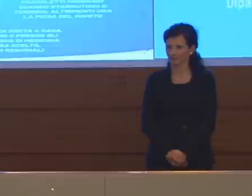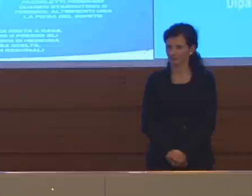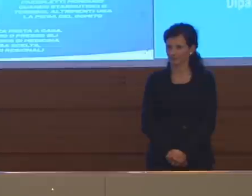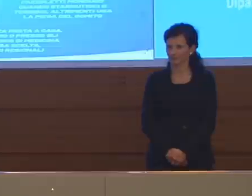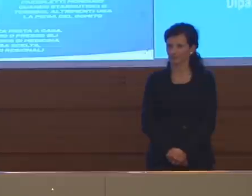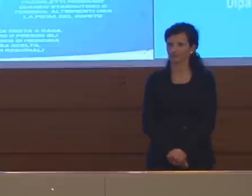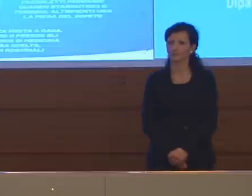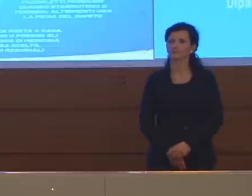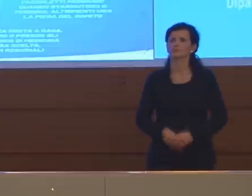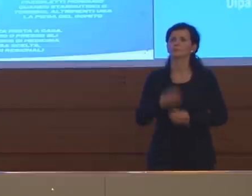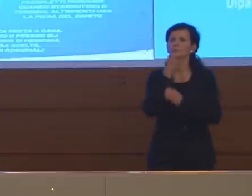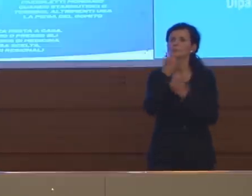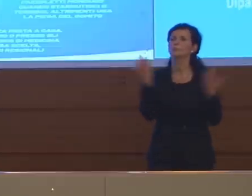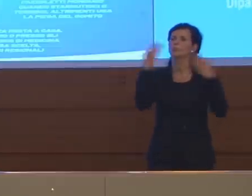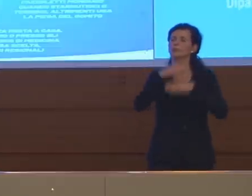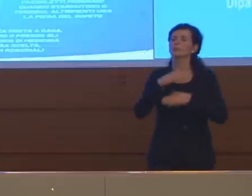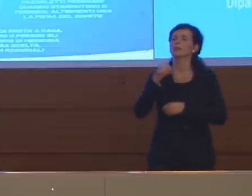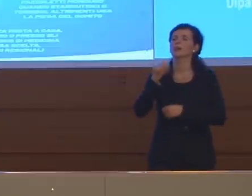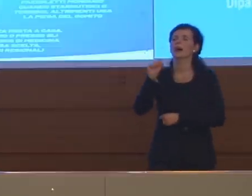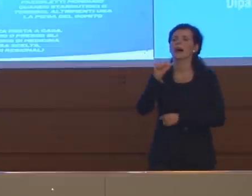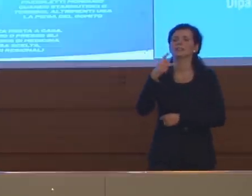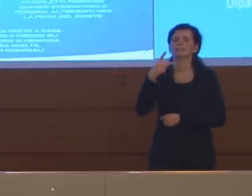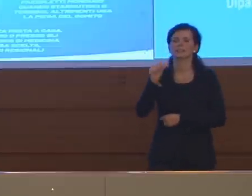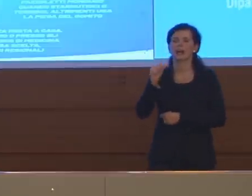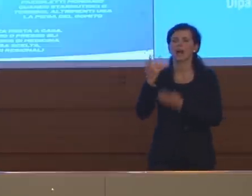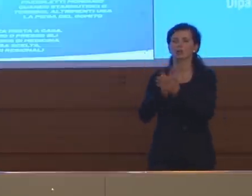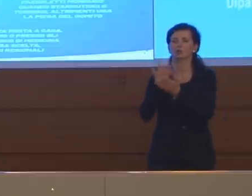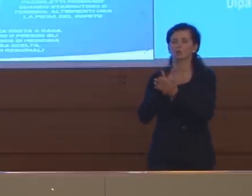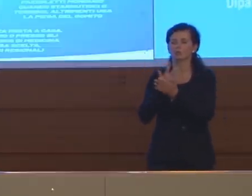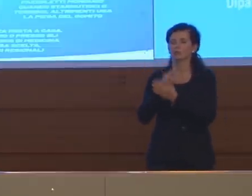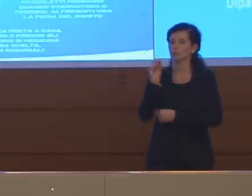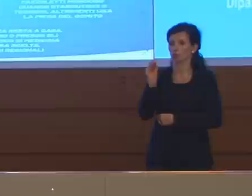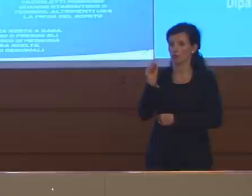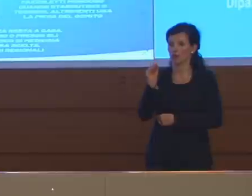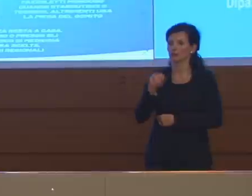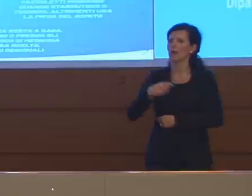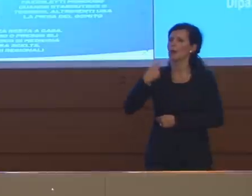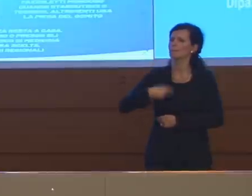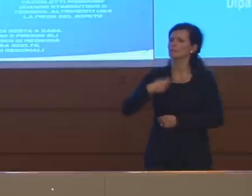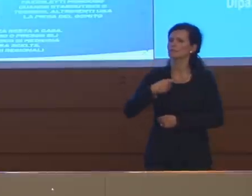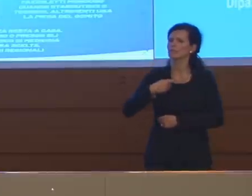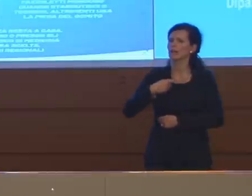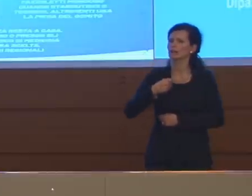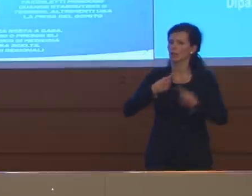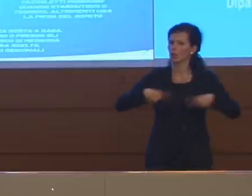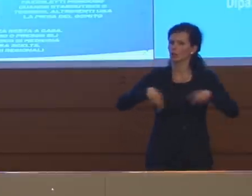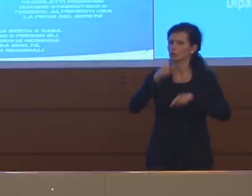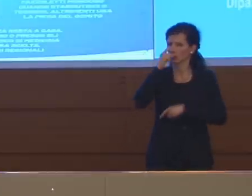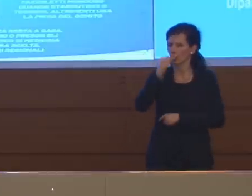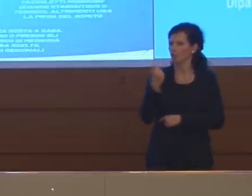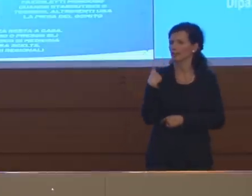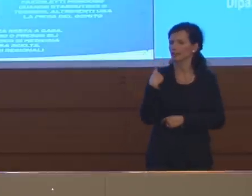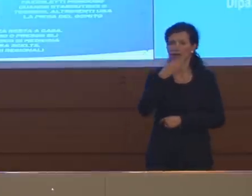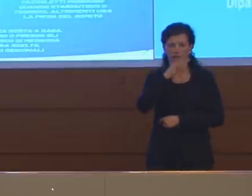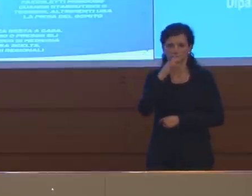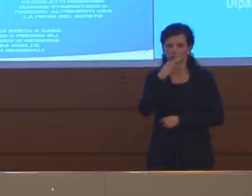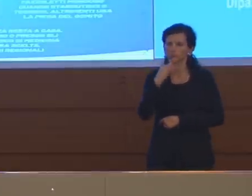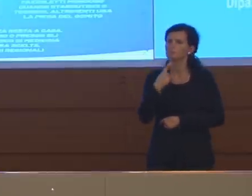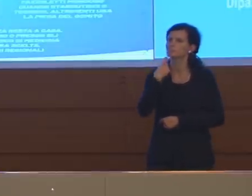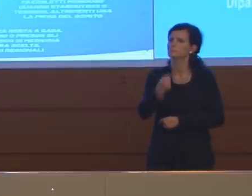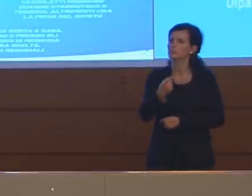Buonasera Jacopo Scaramuzzi a Scanius. Il Presidente del Consiglio Giuseppe Conte ieri nel suo discorso in un passaggio ha detto che se